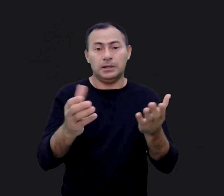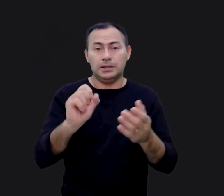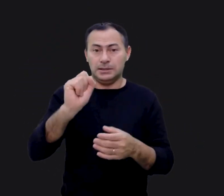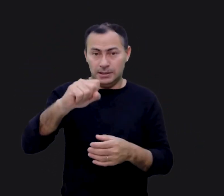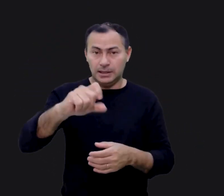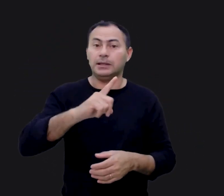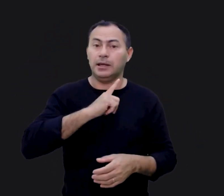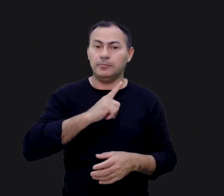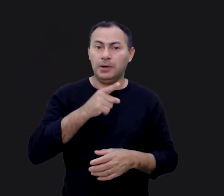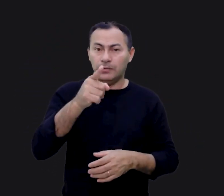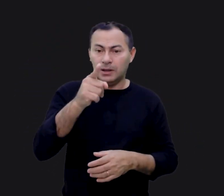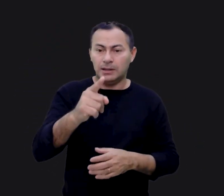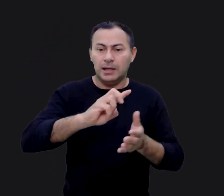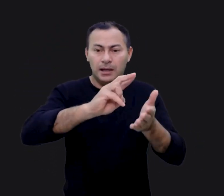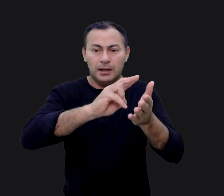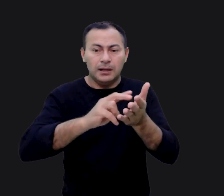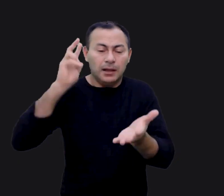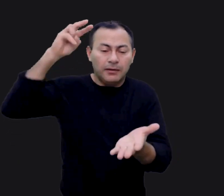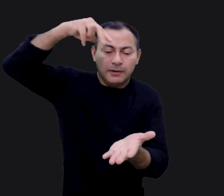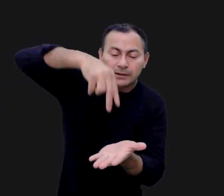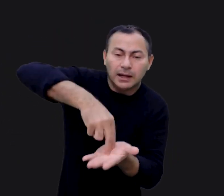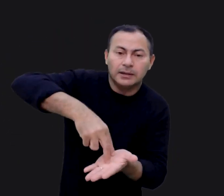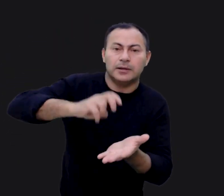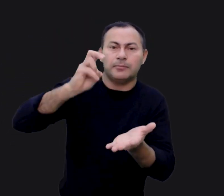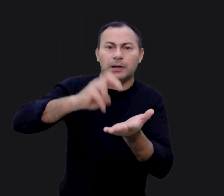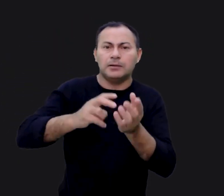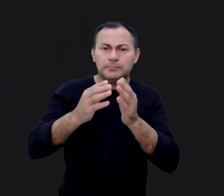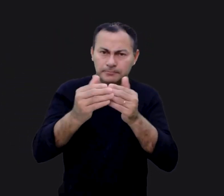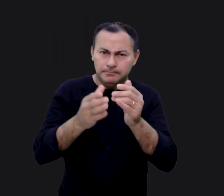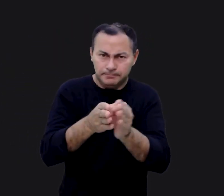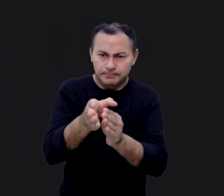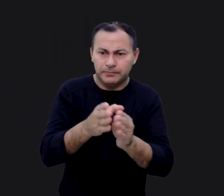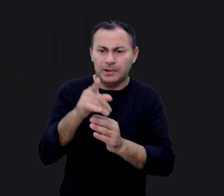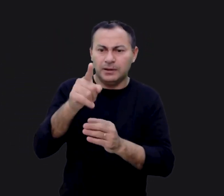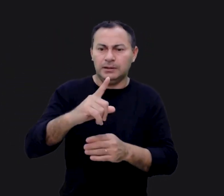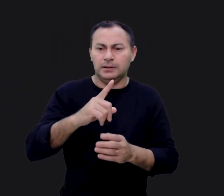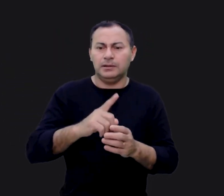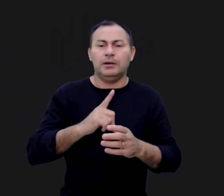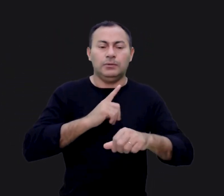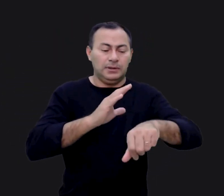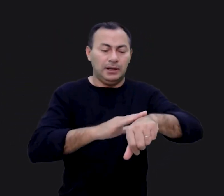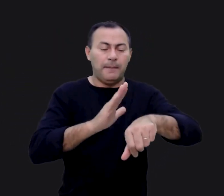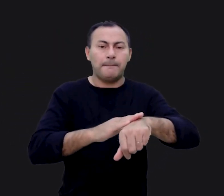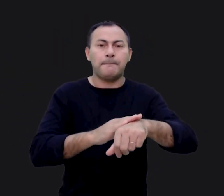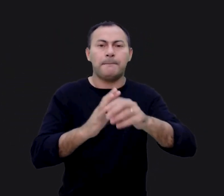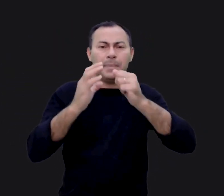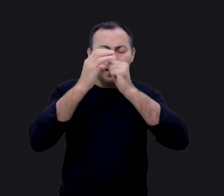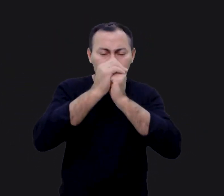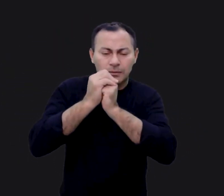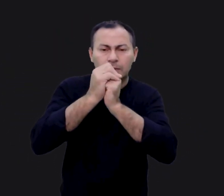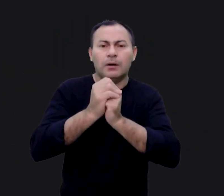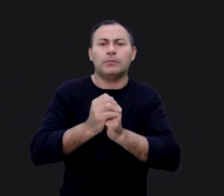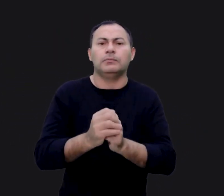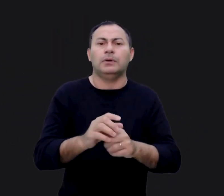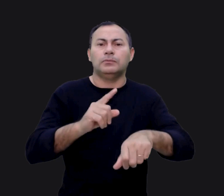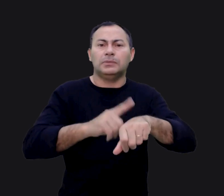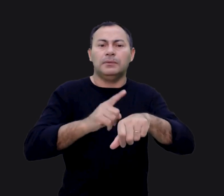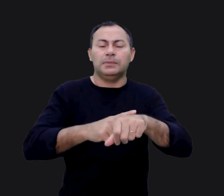Oh, claro que há. Se você levantar pela manhã, e eu recomendo isso, e você tirar um tempo para meditação e oração, um